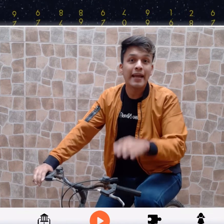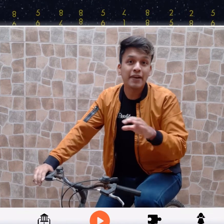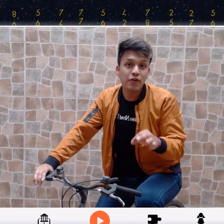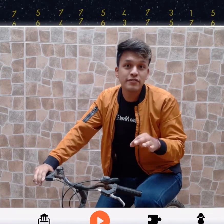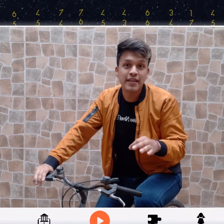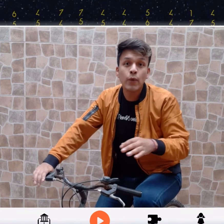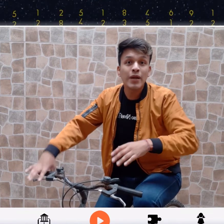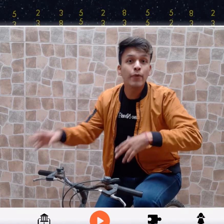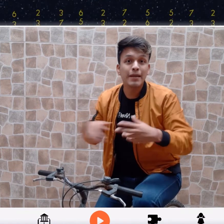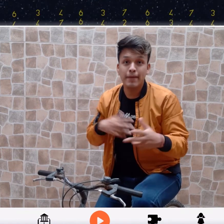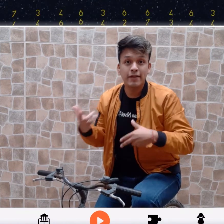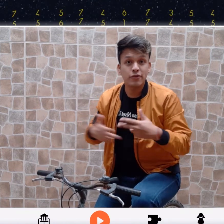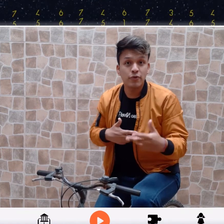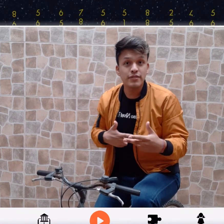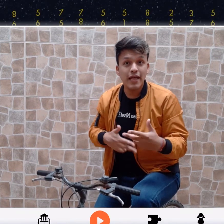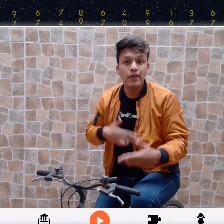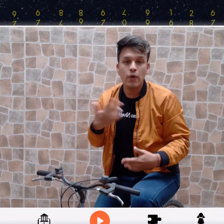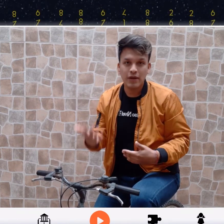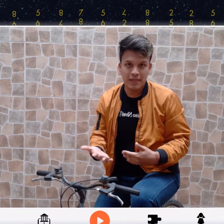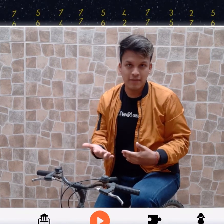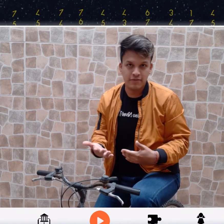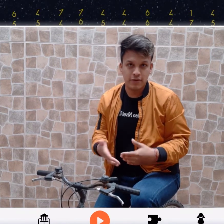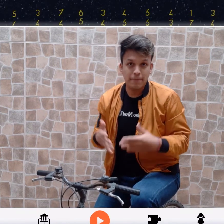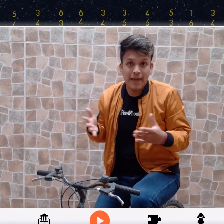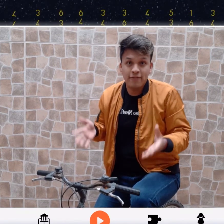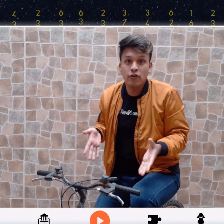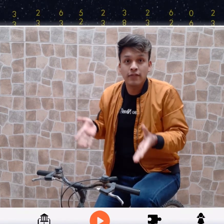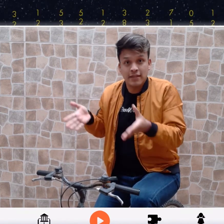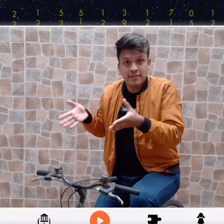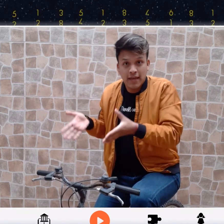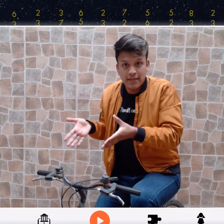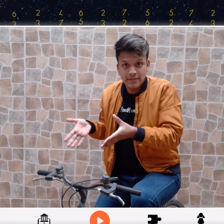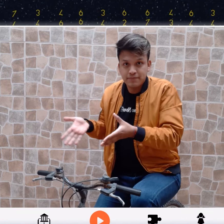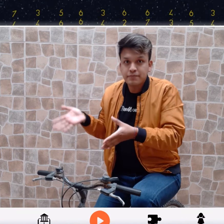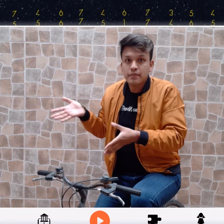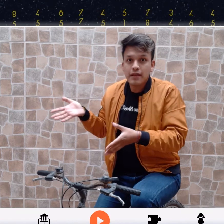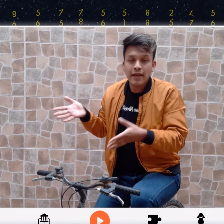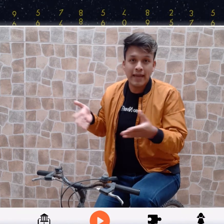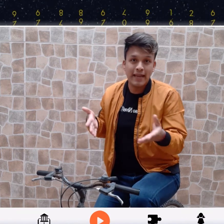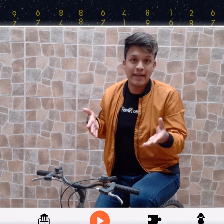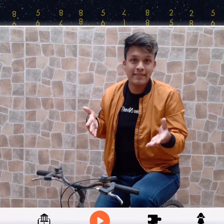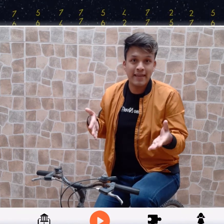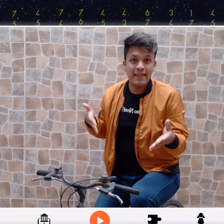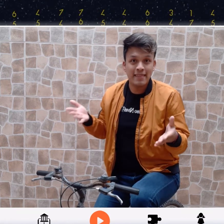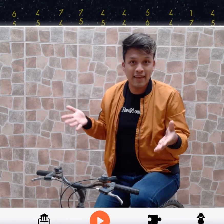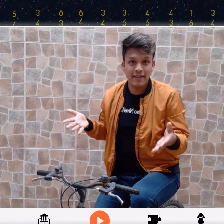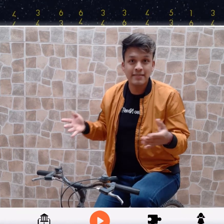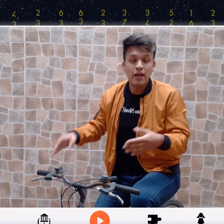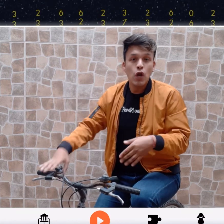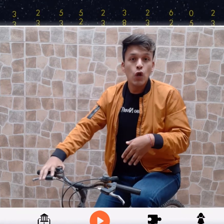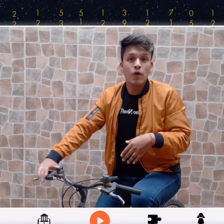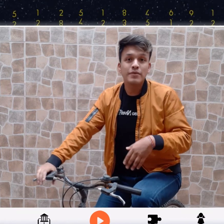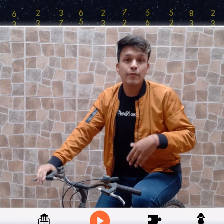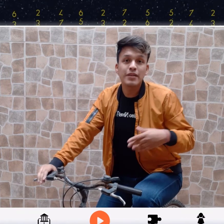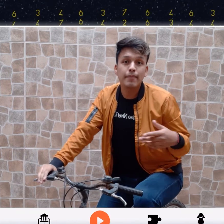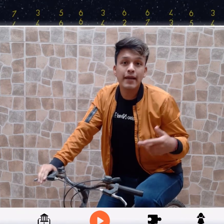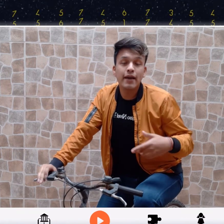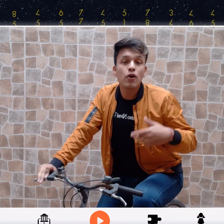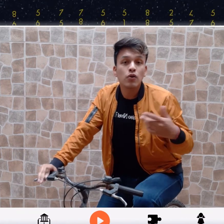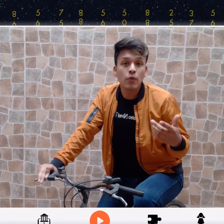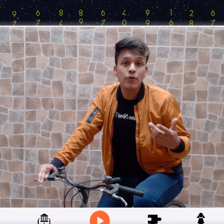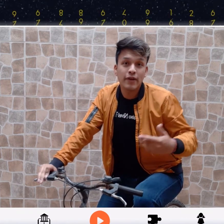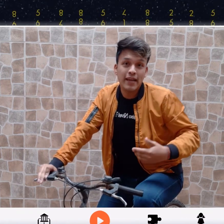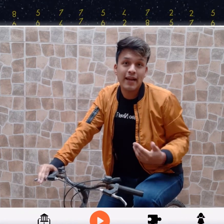que consta en una multiplicación cruzada y luego una división en donde 6 que es la cantidad de días lo vamos a